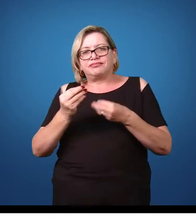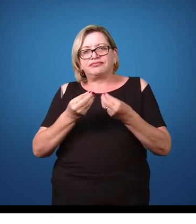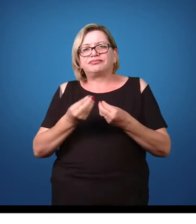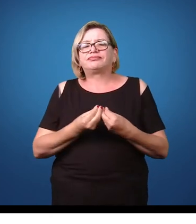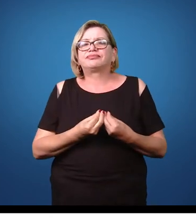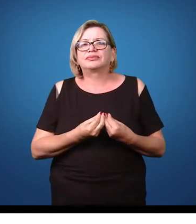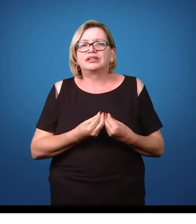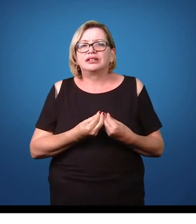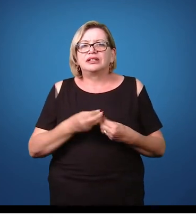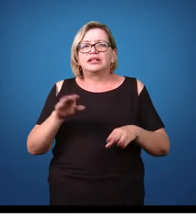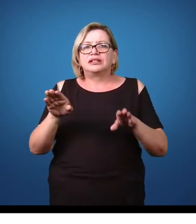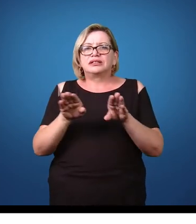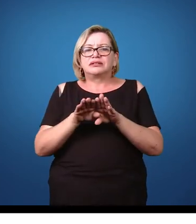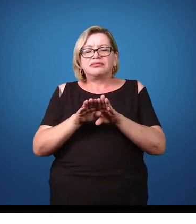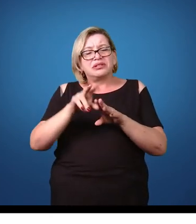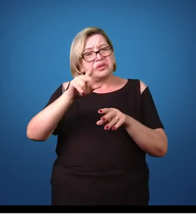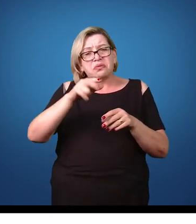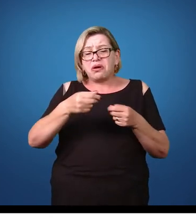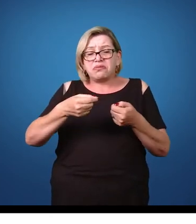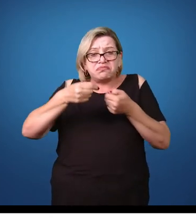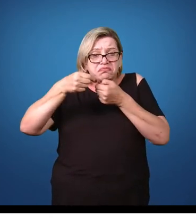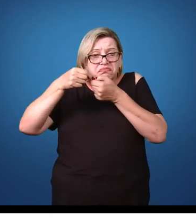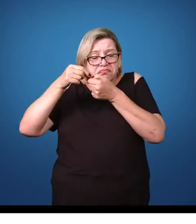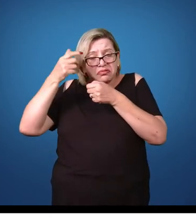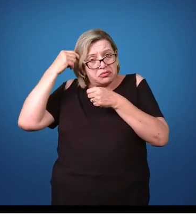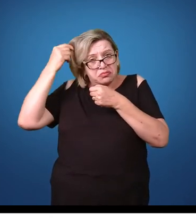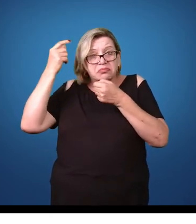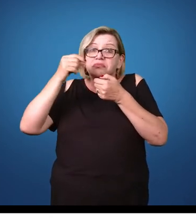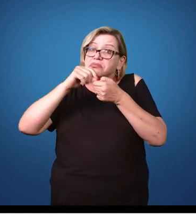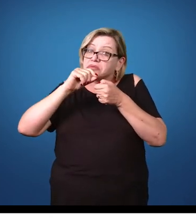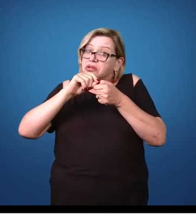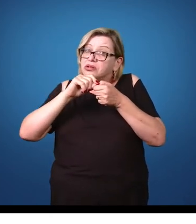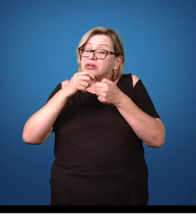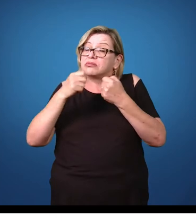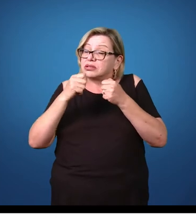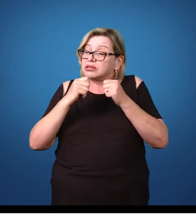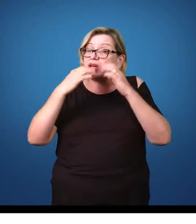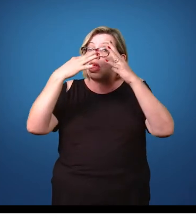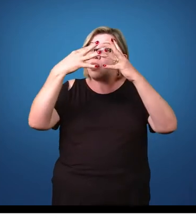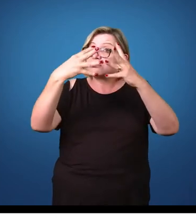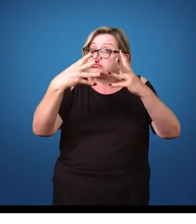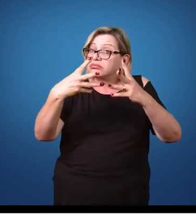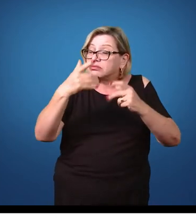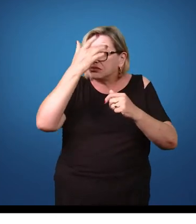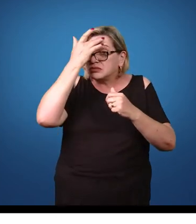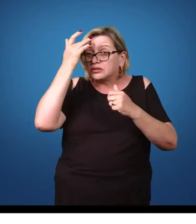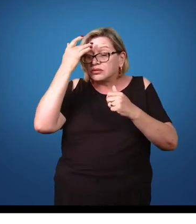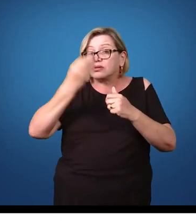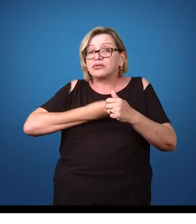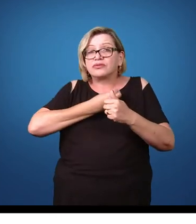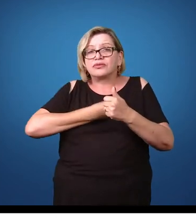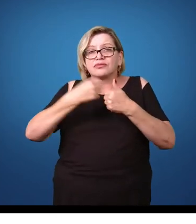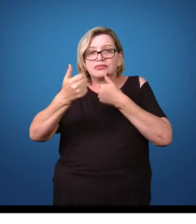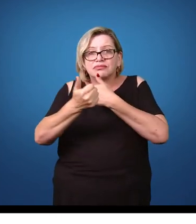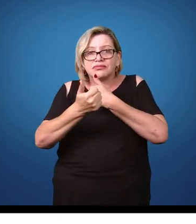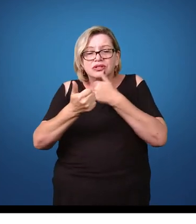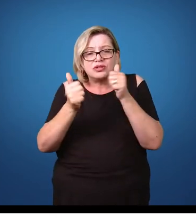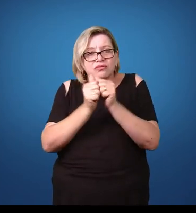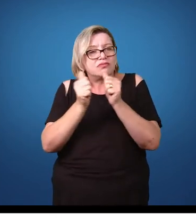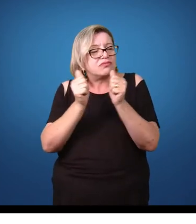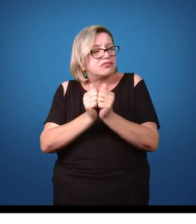ser tratado. É o mesmo caso, muitas vezes, do piolho. O piolho também tem que ter um cuidado das pessoas que estão ao redor de pessoas